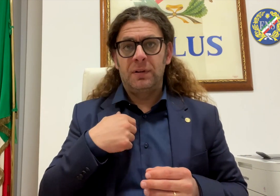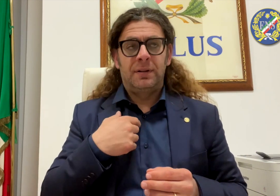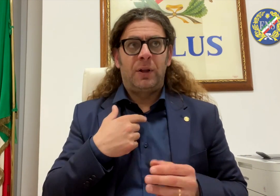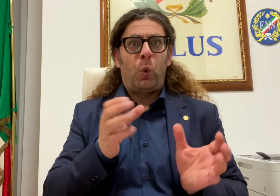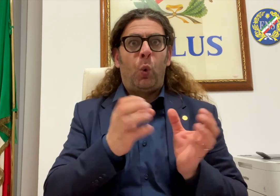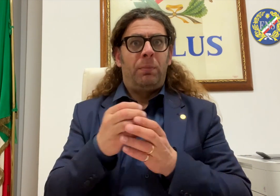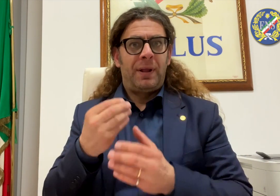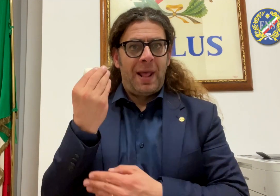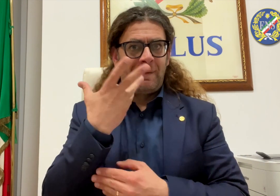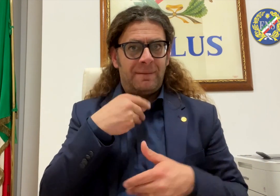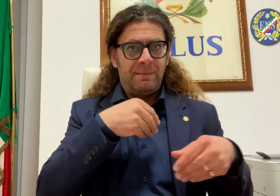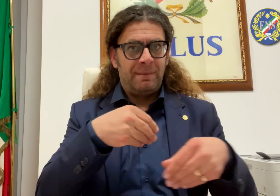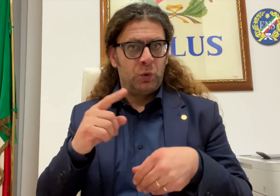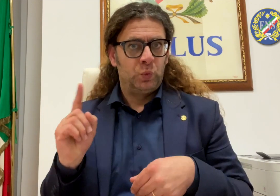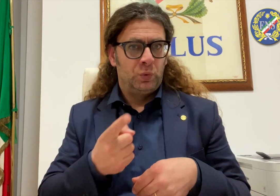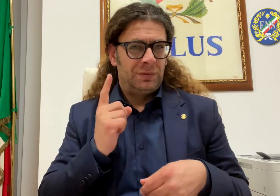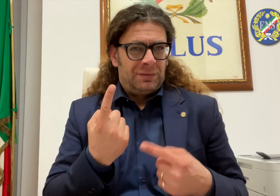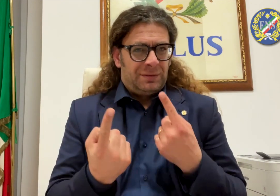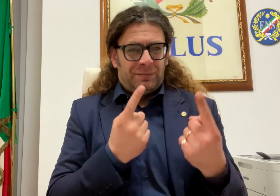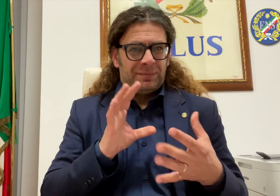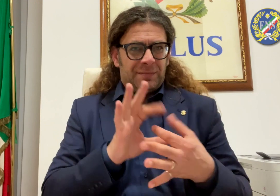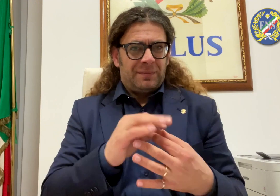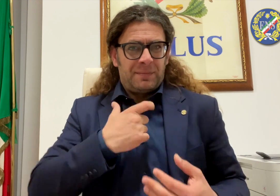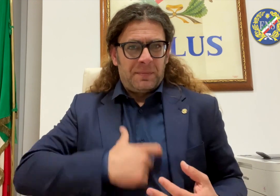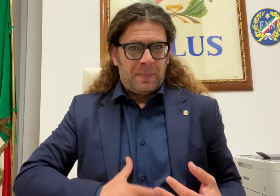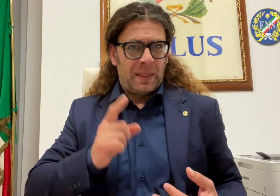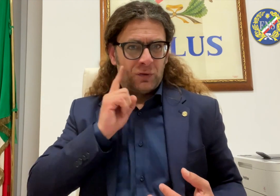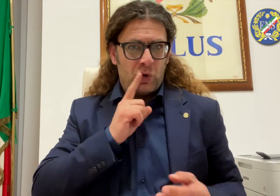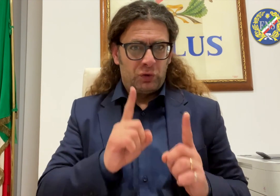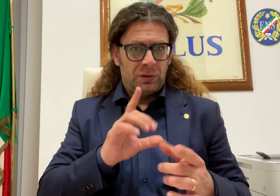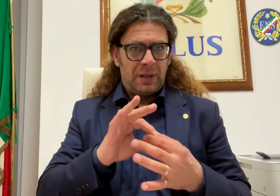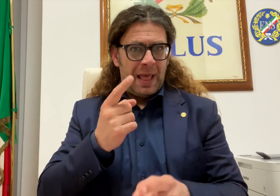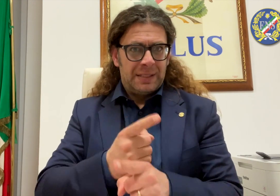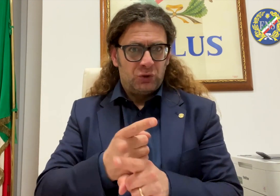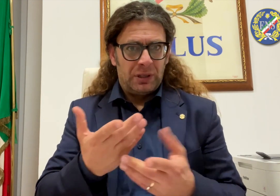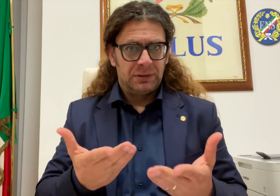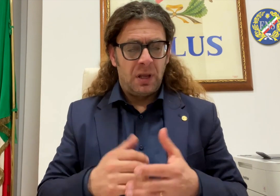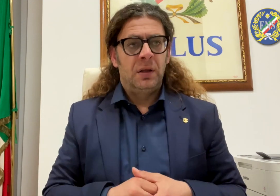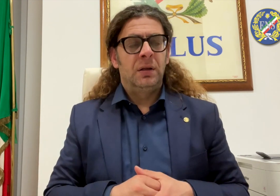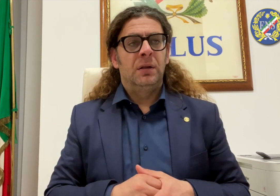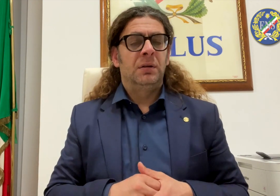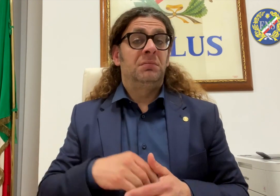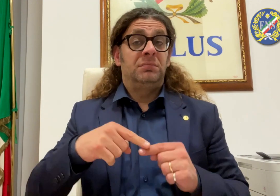ed è stato organizzato il primo incontro. Precedentemente l'Osservatorio era composto da 13 gruppi di lavoro.